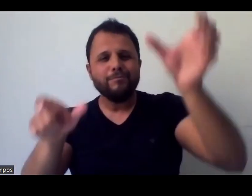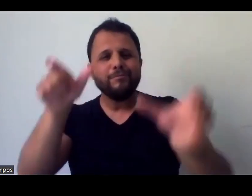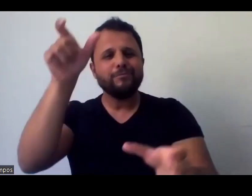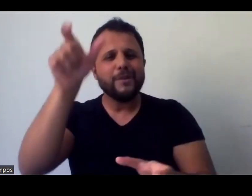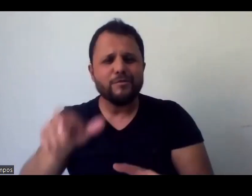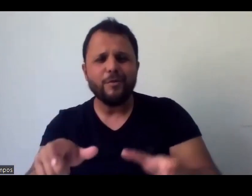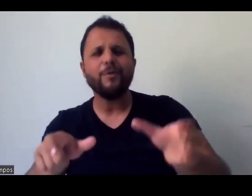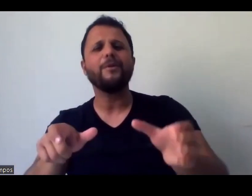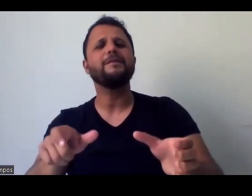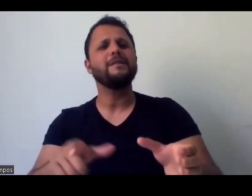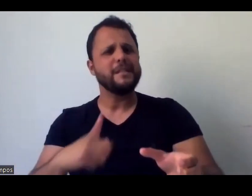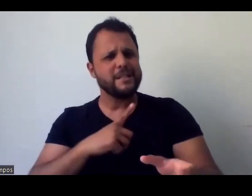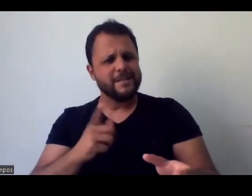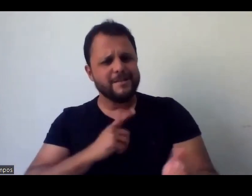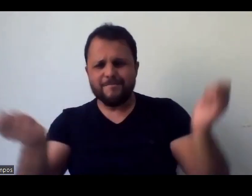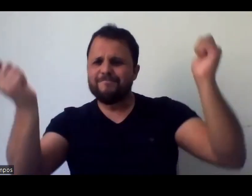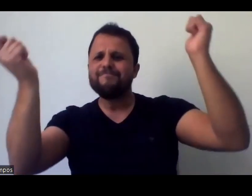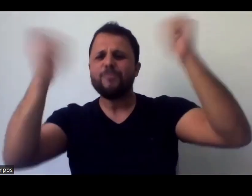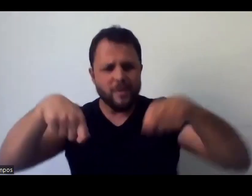diversas e